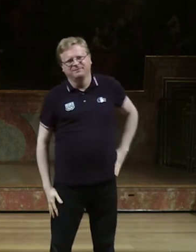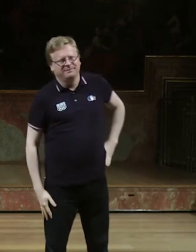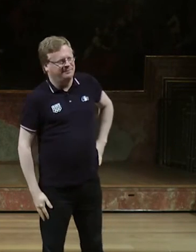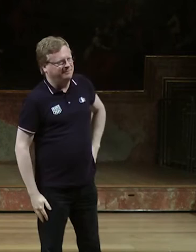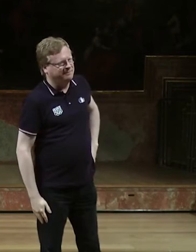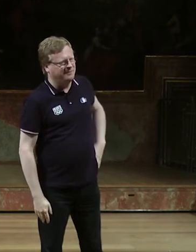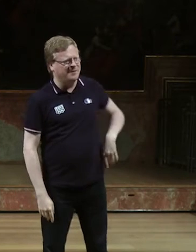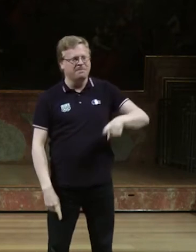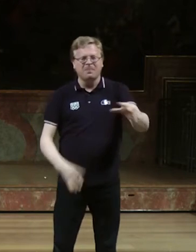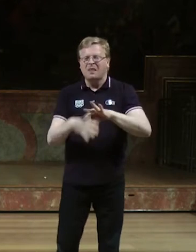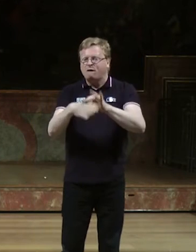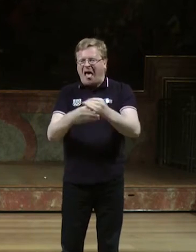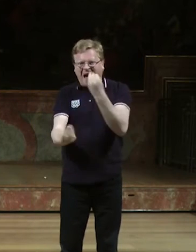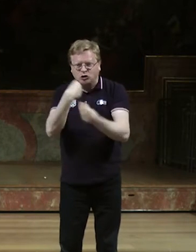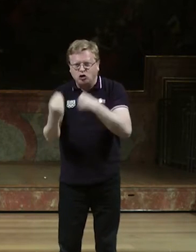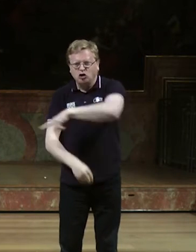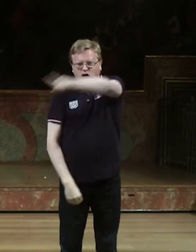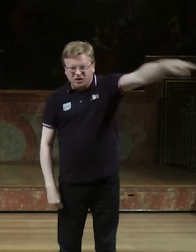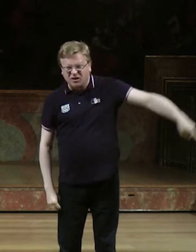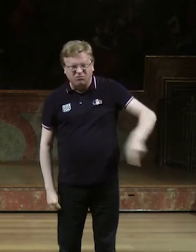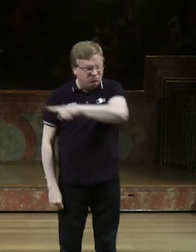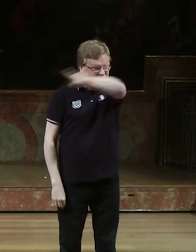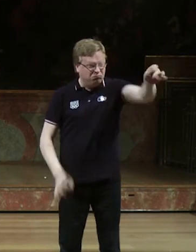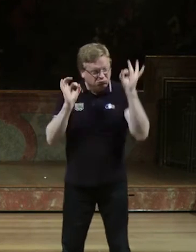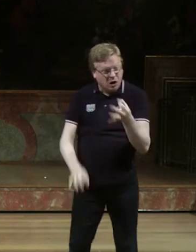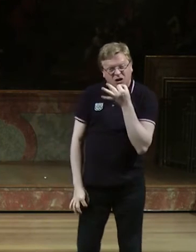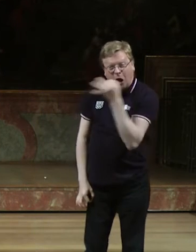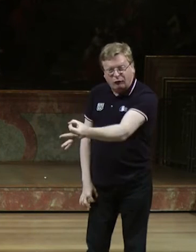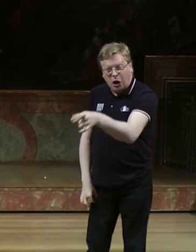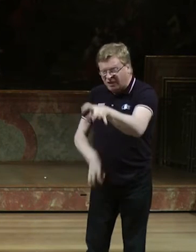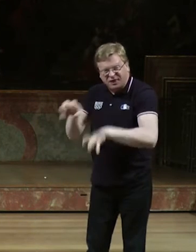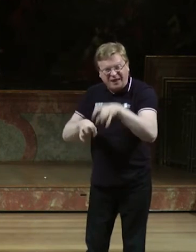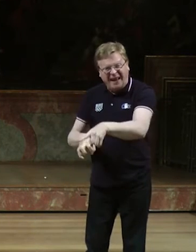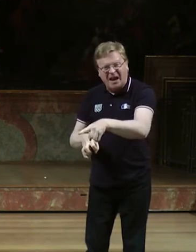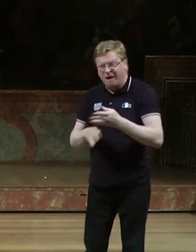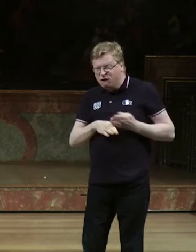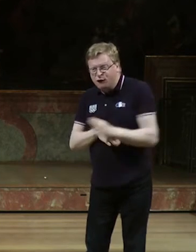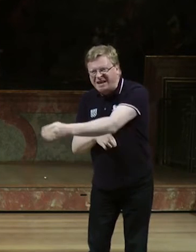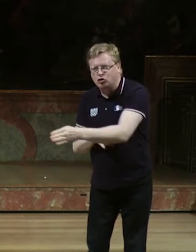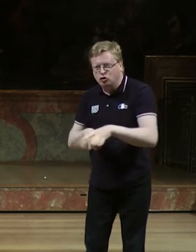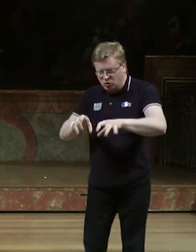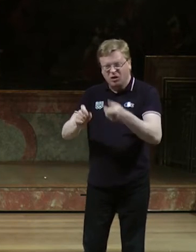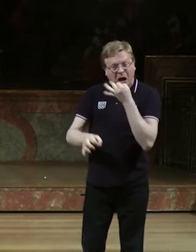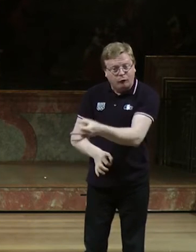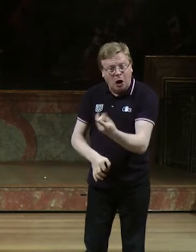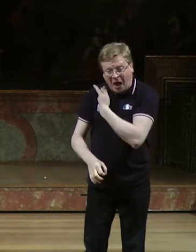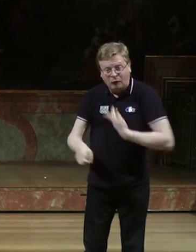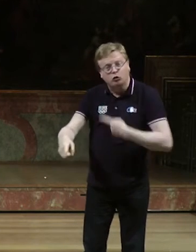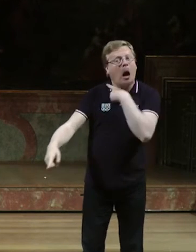wieder Face-to-Face. Und zum Fleisch. Schmeckt euch Fleisch? Ihr wisst, Fleisch, Fisch und